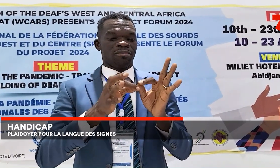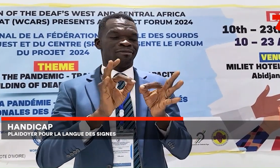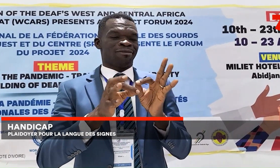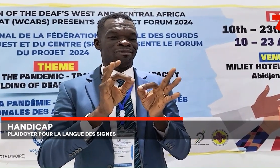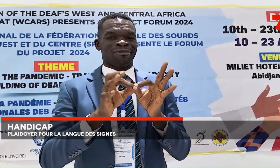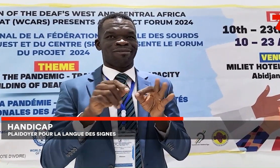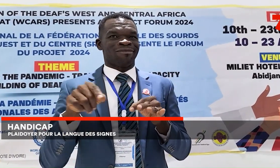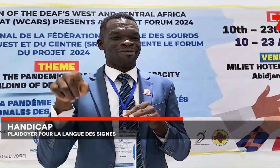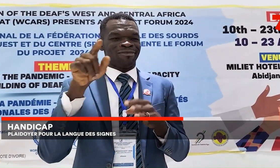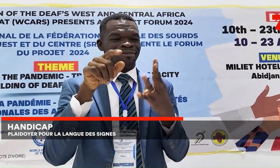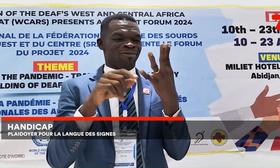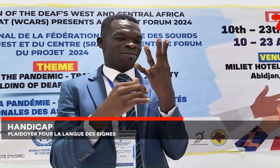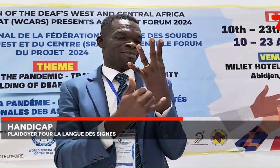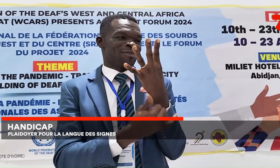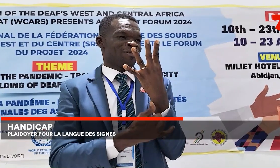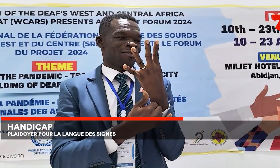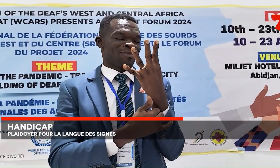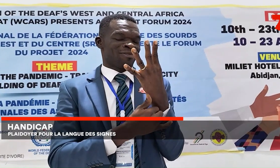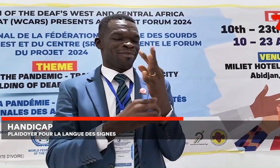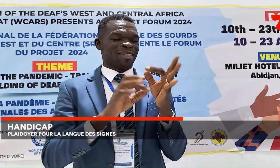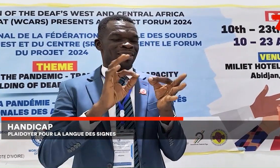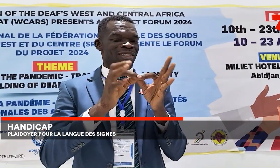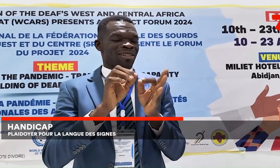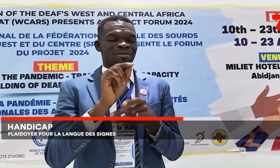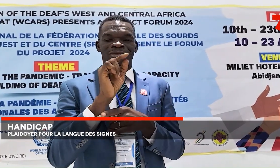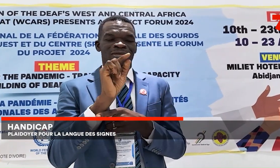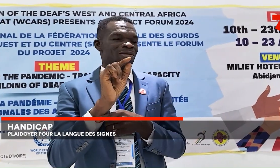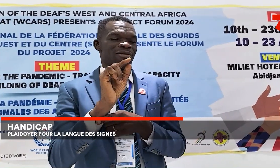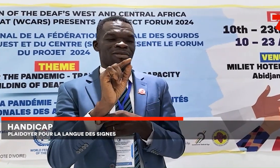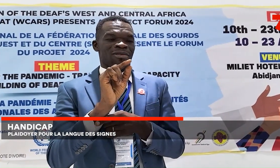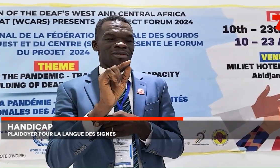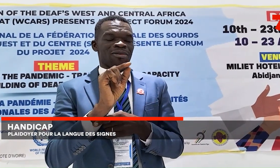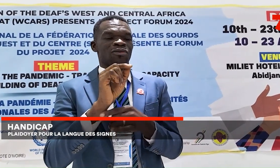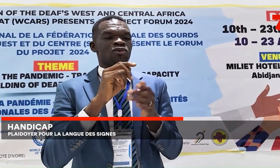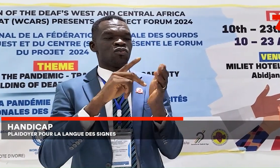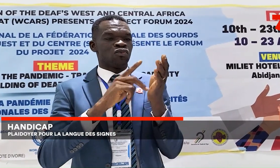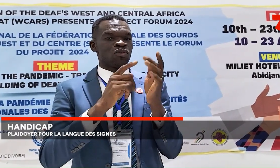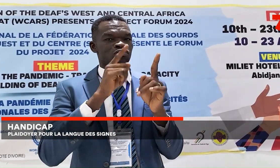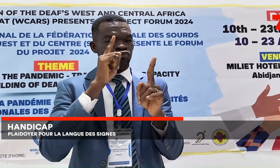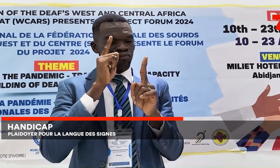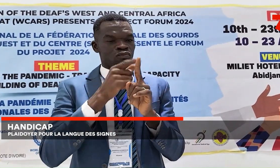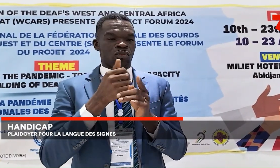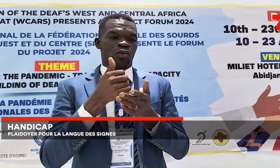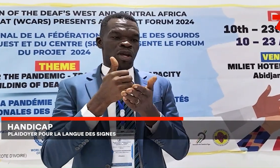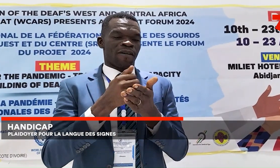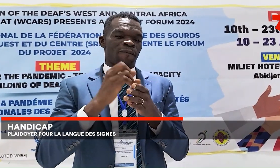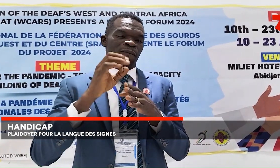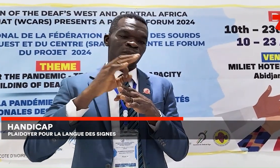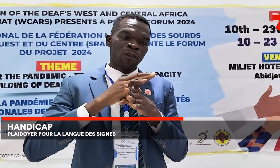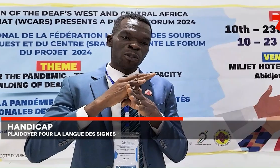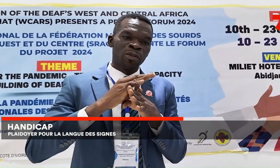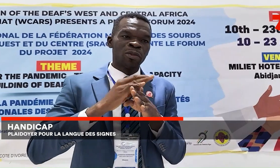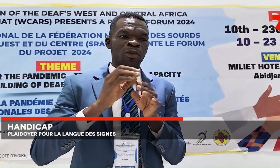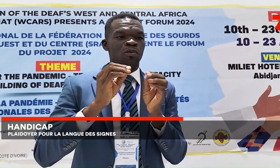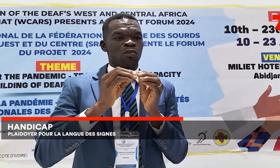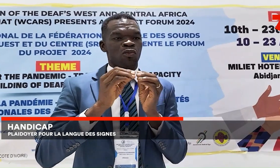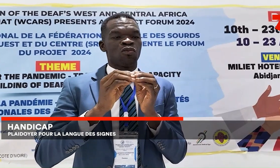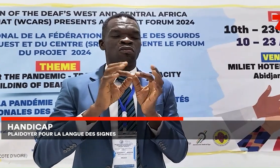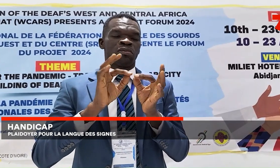et aussi les interprètes en langue des signes dans ces quatre pays, le niveau est vraiment très bas. Et donc, il faut